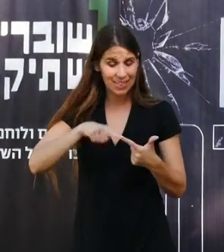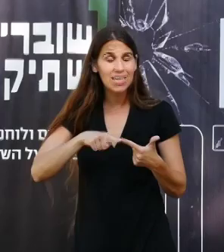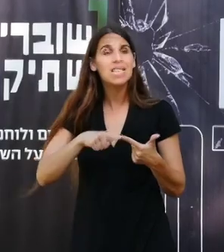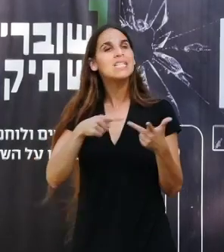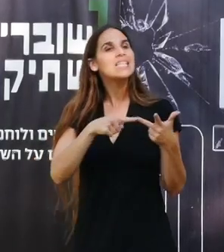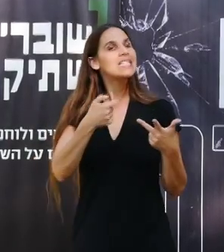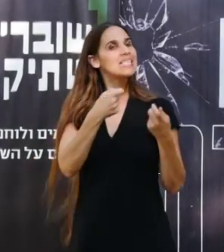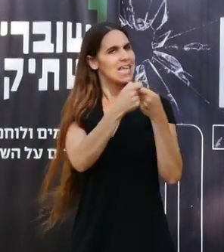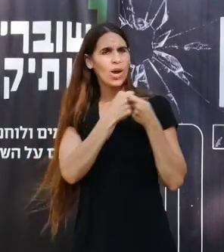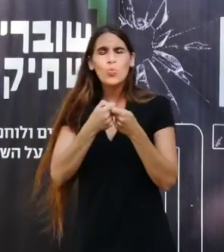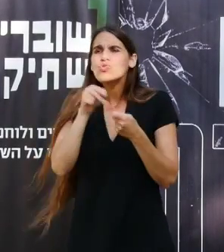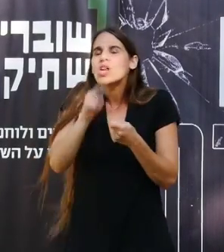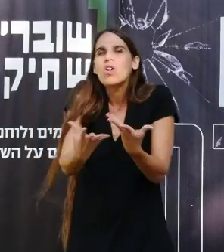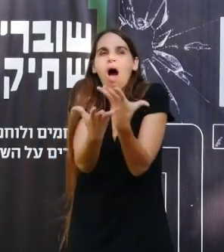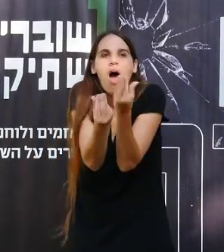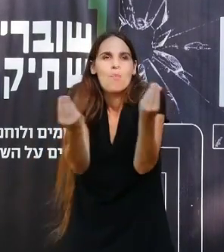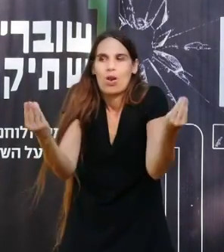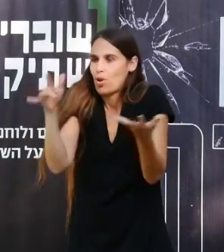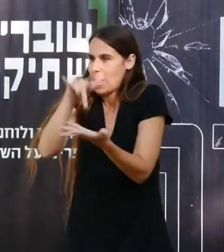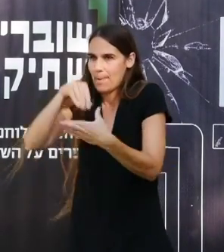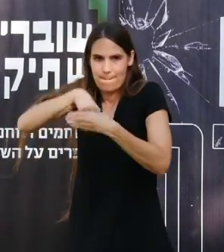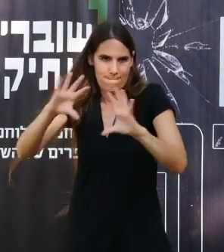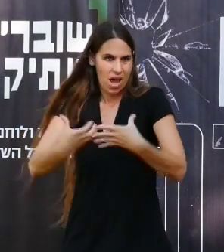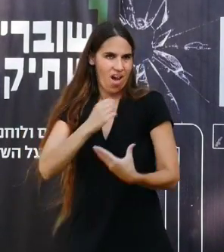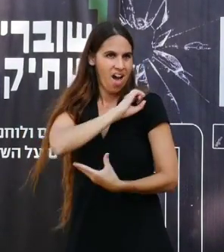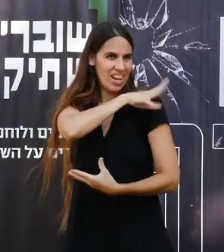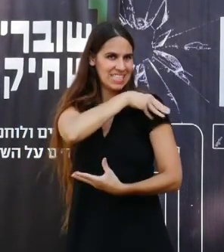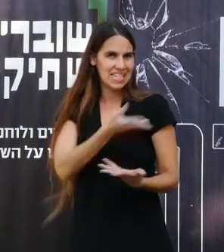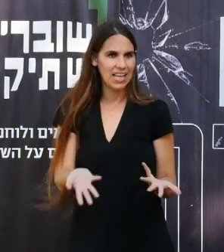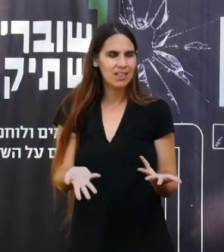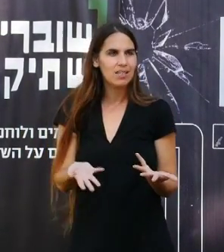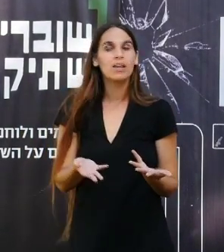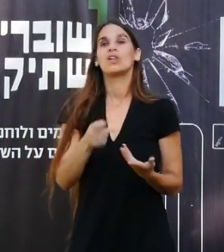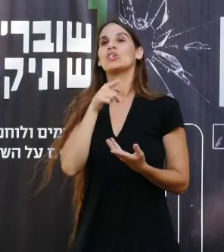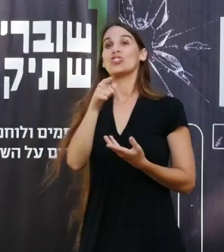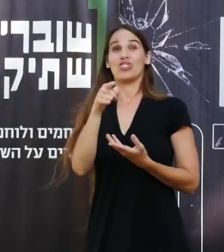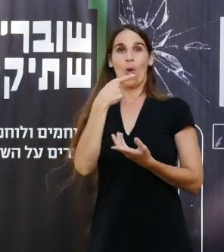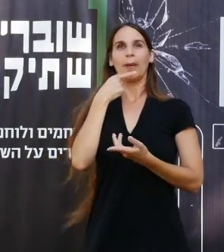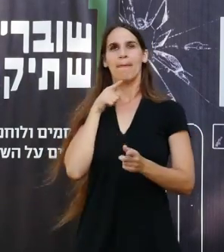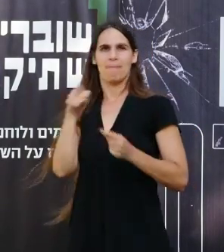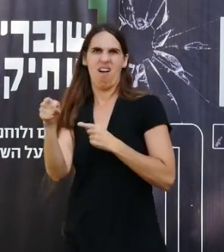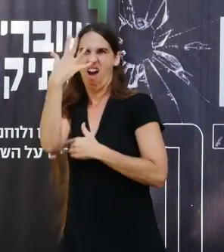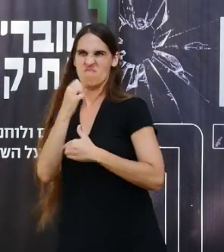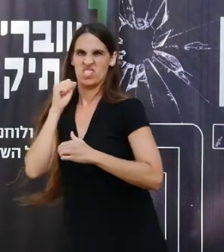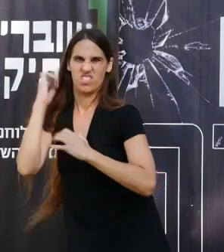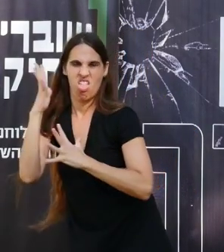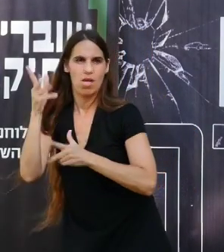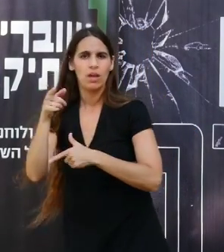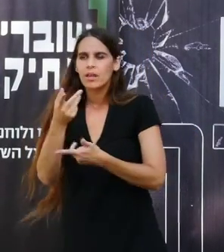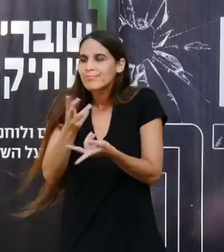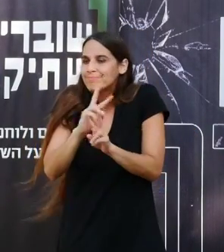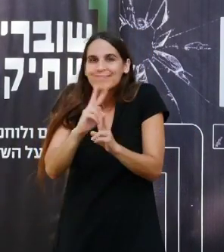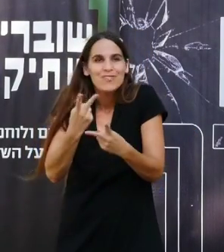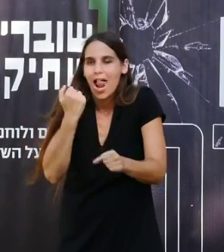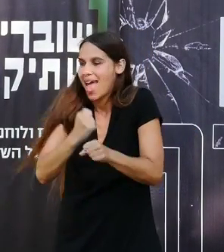ארגון שיש לו המון המון מקום בחברה הפלסטינית כשאתה מדבר ככה אז אתה לא יכול לעשות